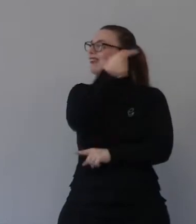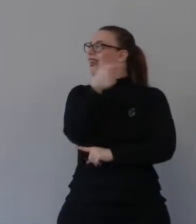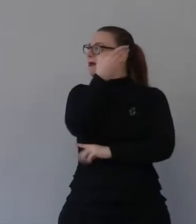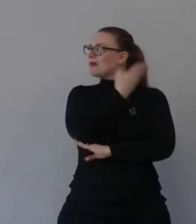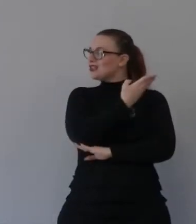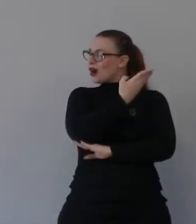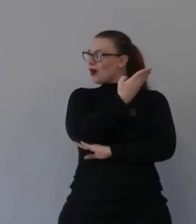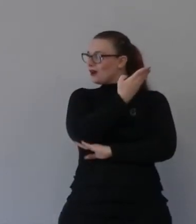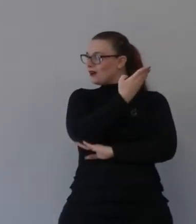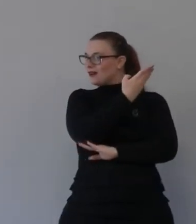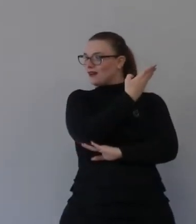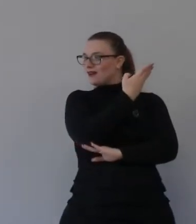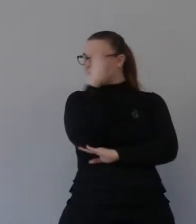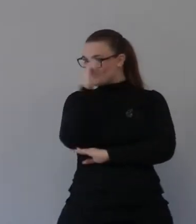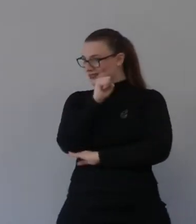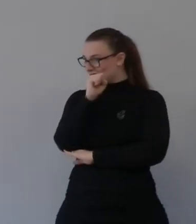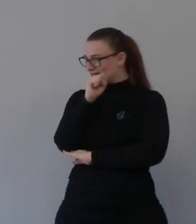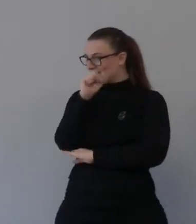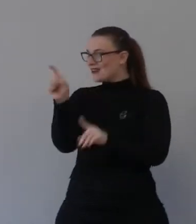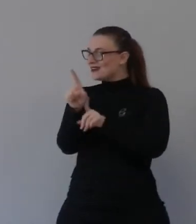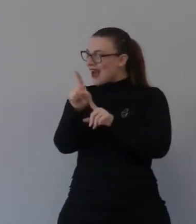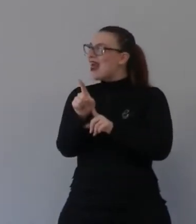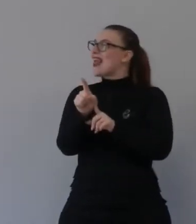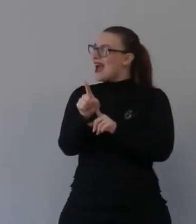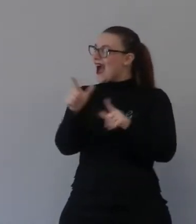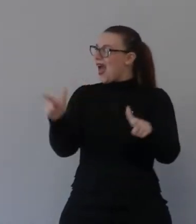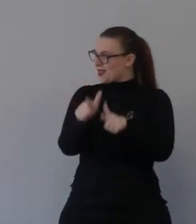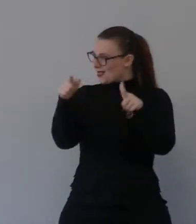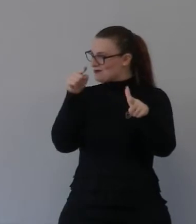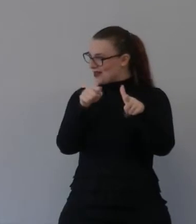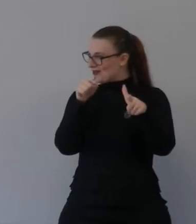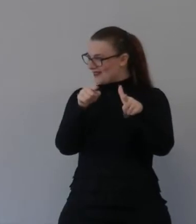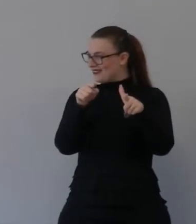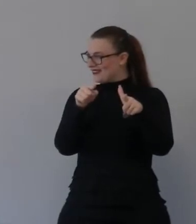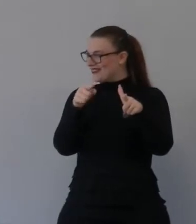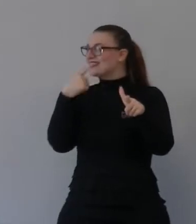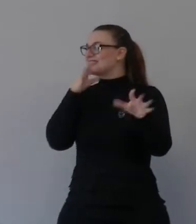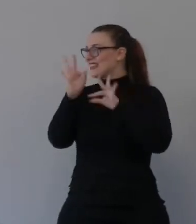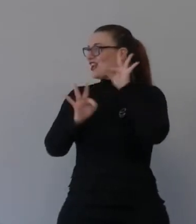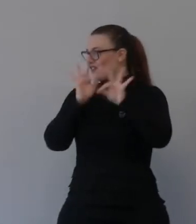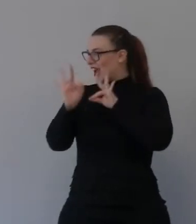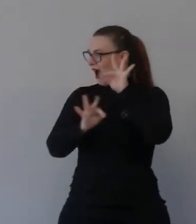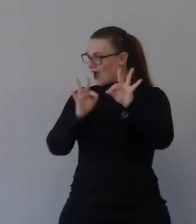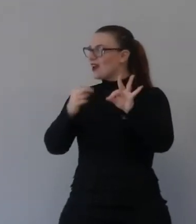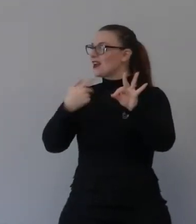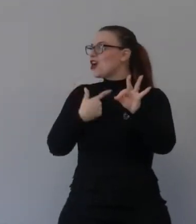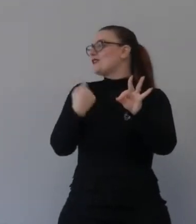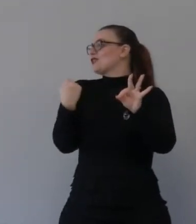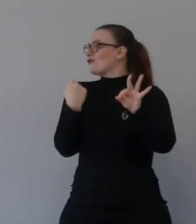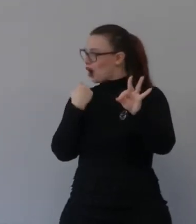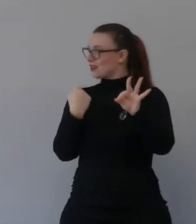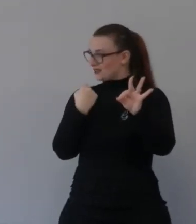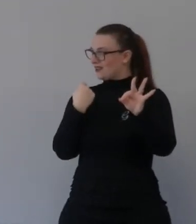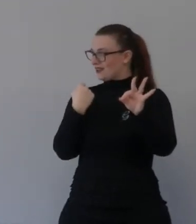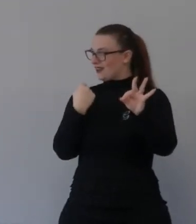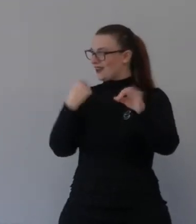rinasceranno che sono familiari se la morte ti taglierà